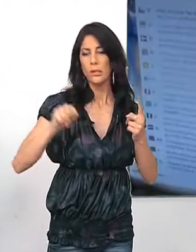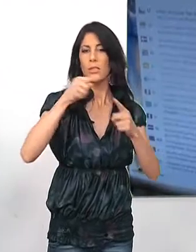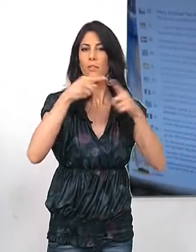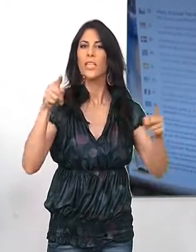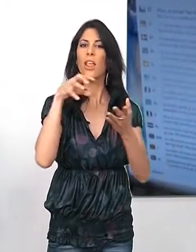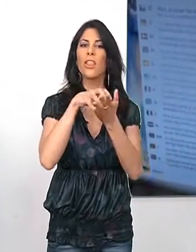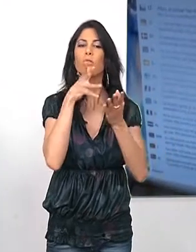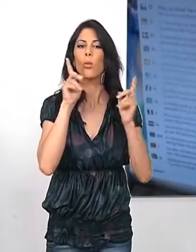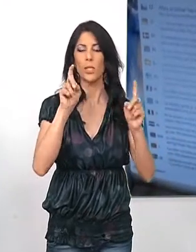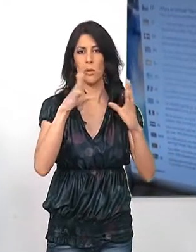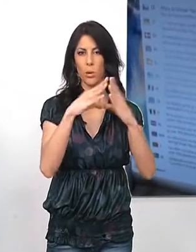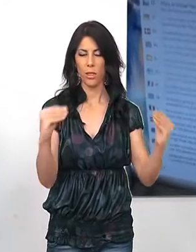12 centros educativos de Andalucía.